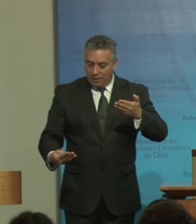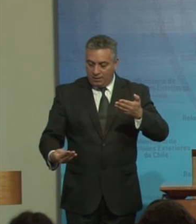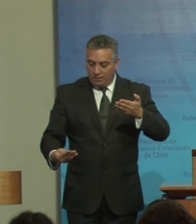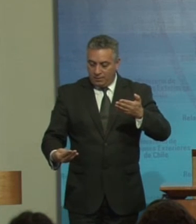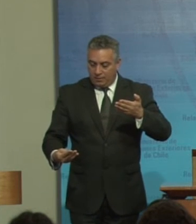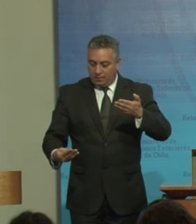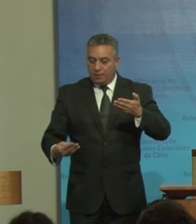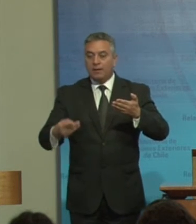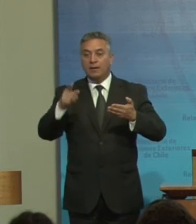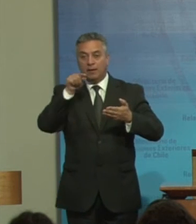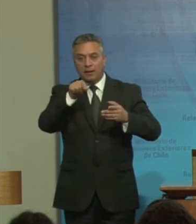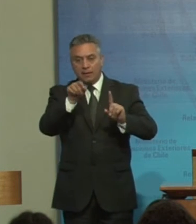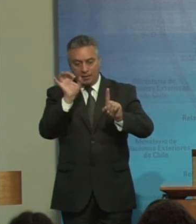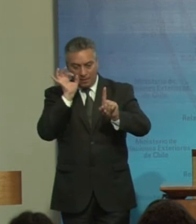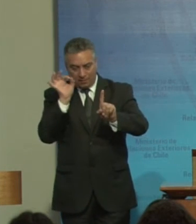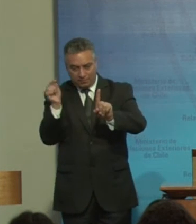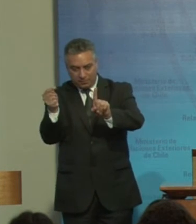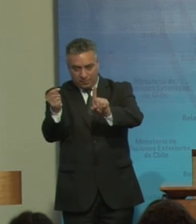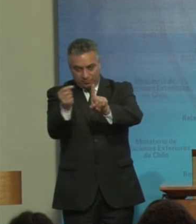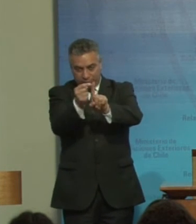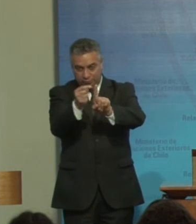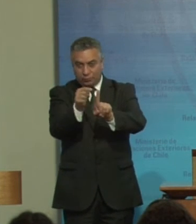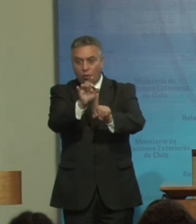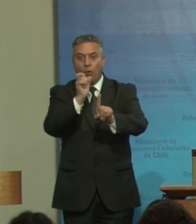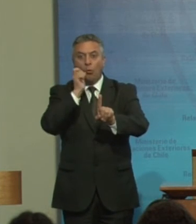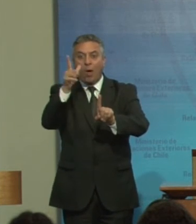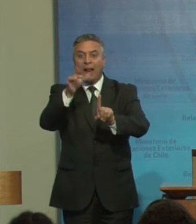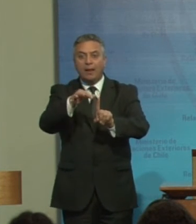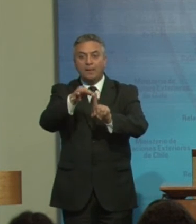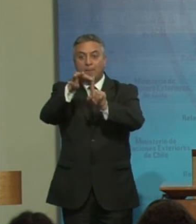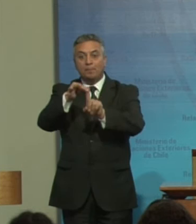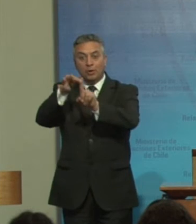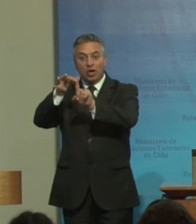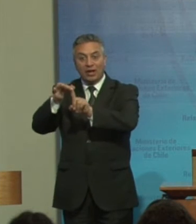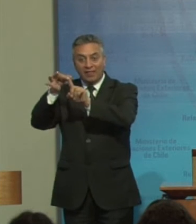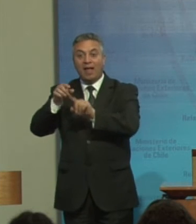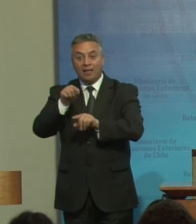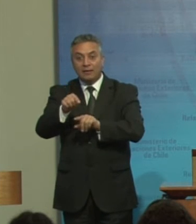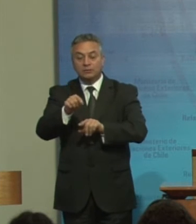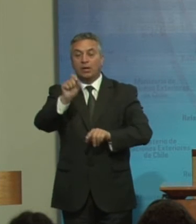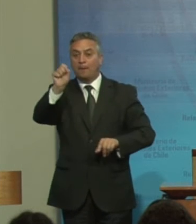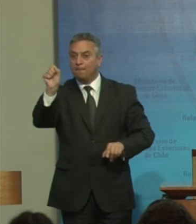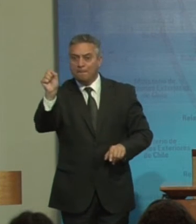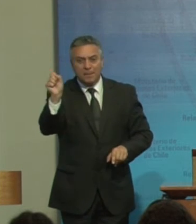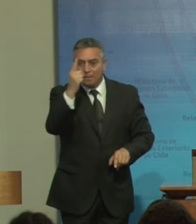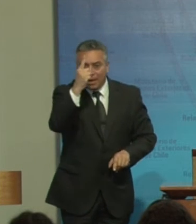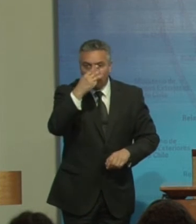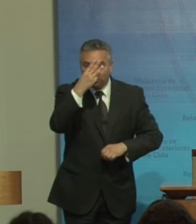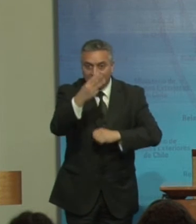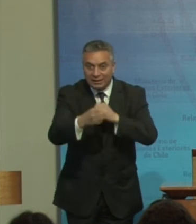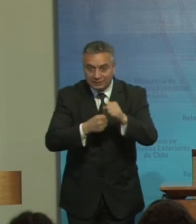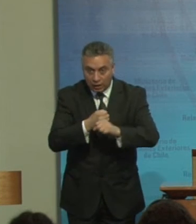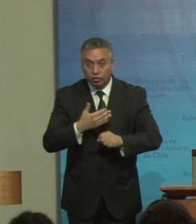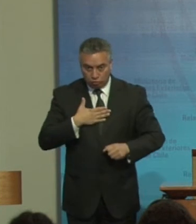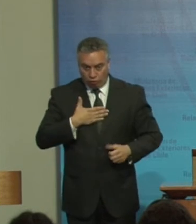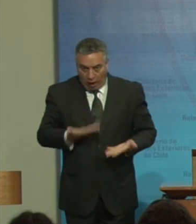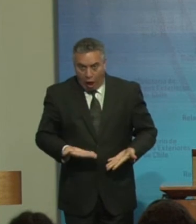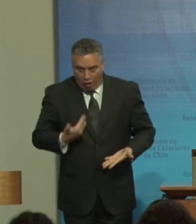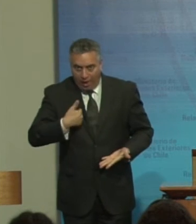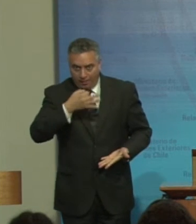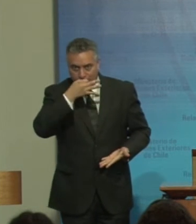Para especificar Estas prioridades Son A los primeros Tres años Son las que voy a mencionar Ahora